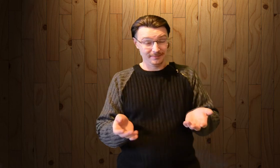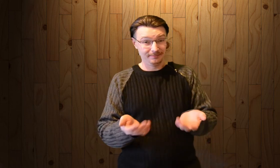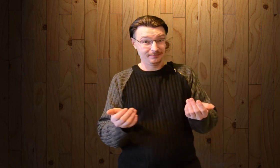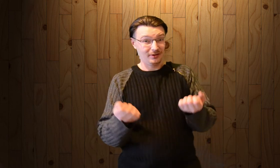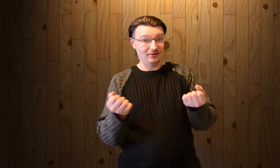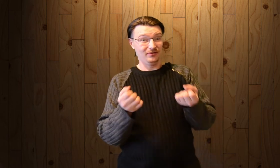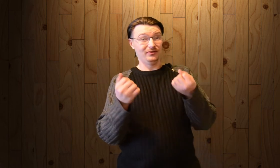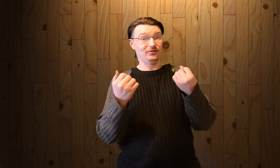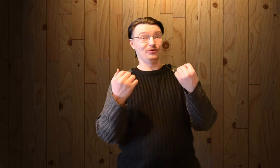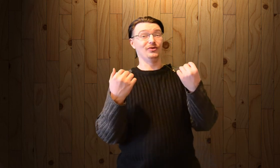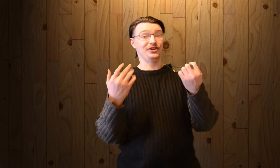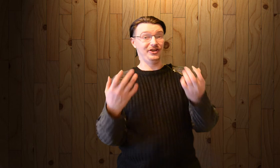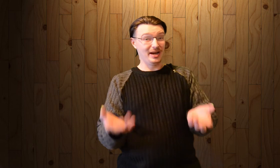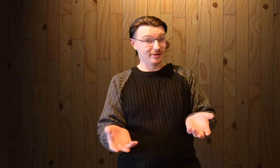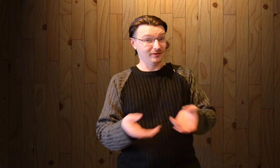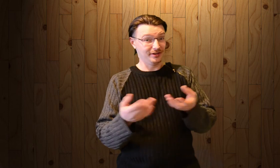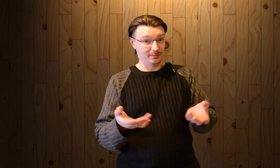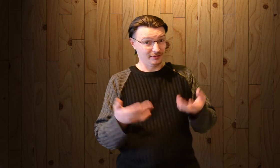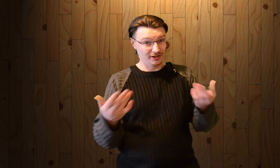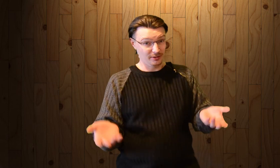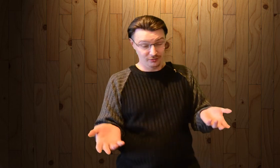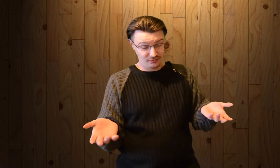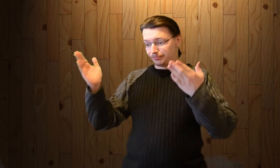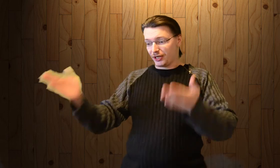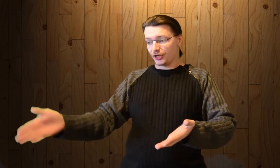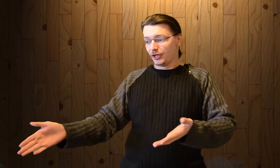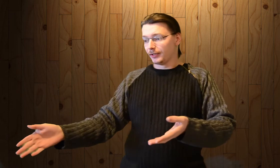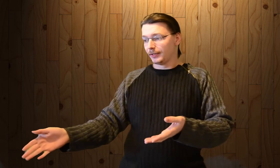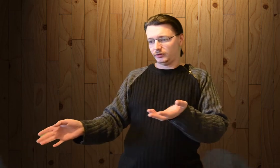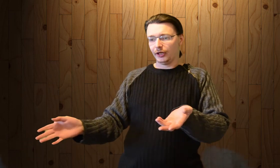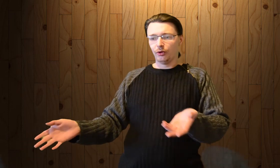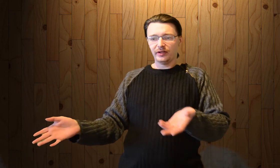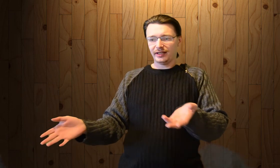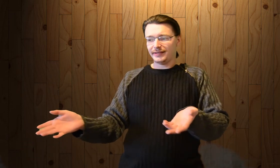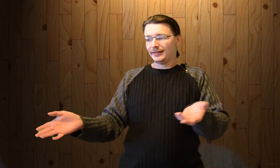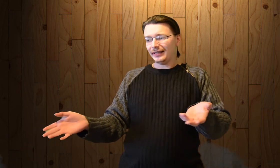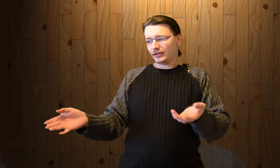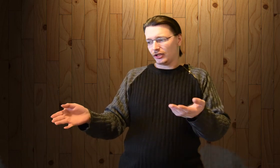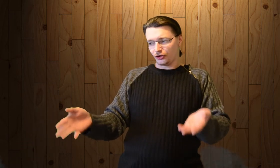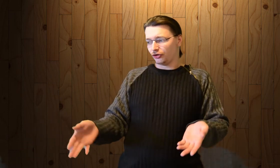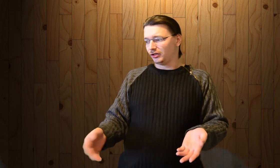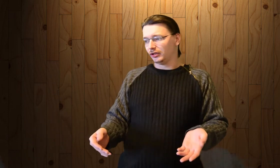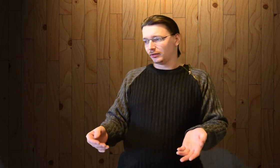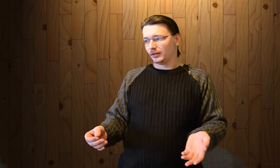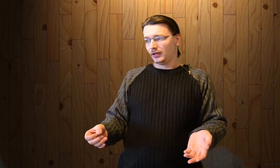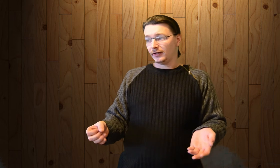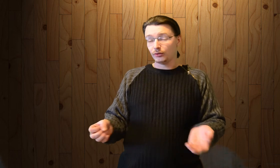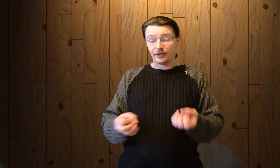уважаемый Владимир Владимирович. Пришли три новых кандидата, даже четыре, которых